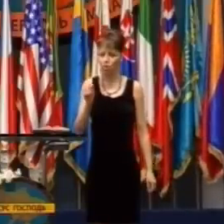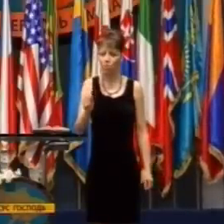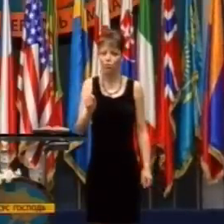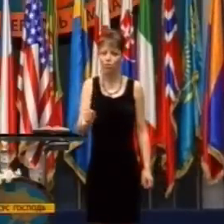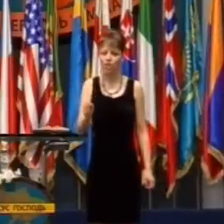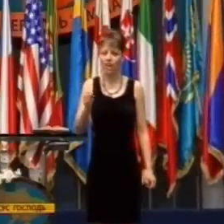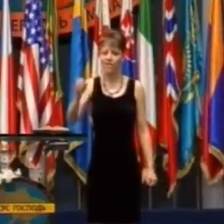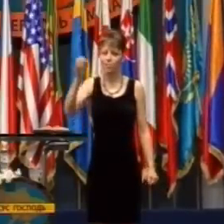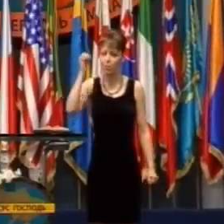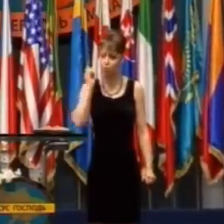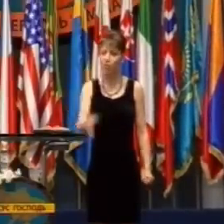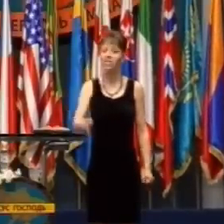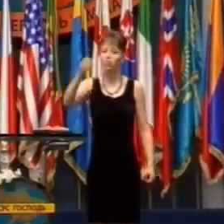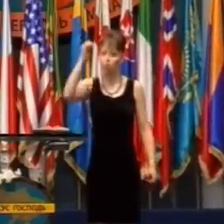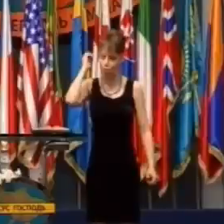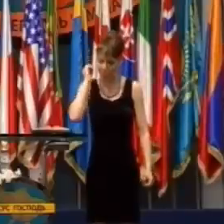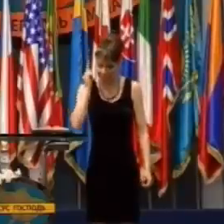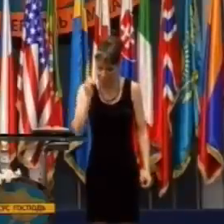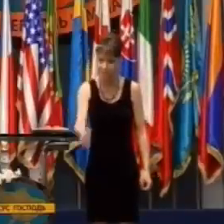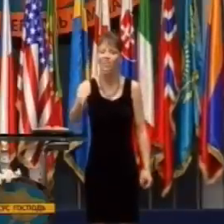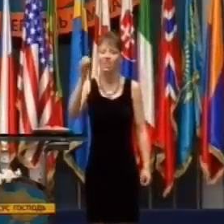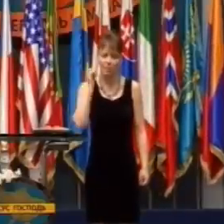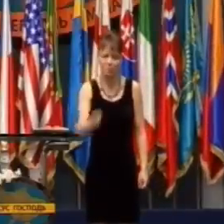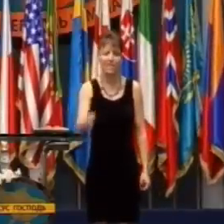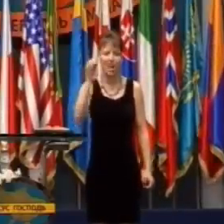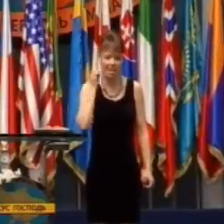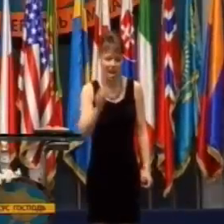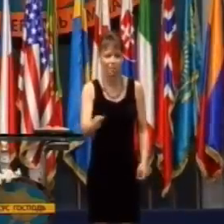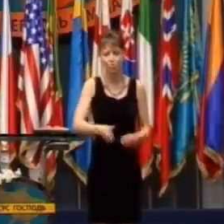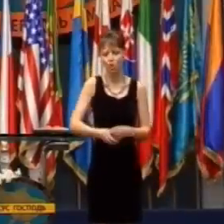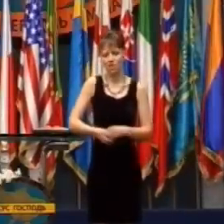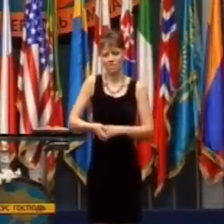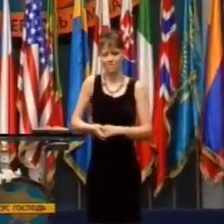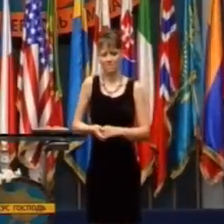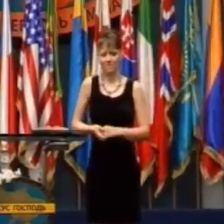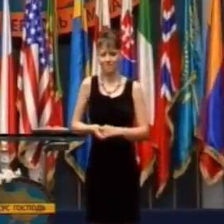Ty sa staraj len o to, aby si mal posolstvo od Boha.